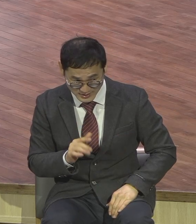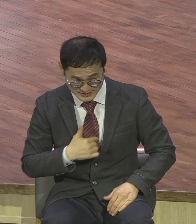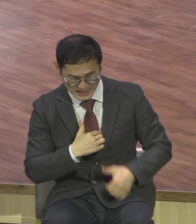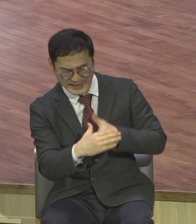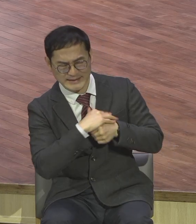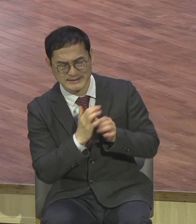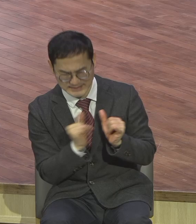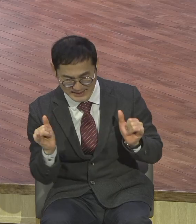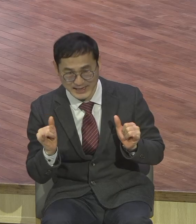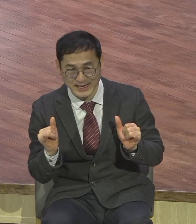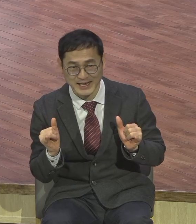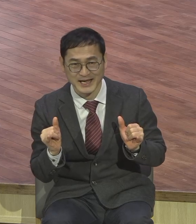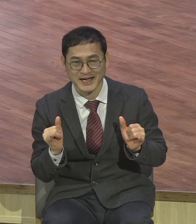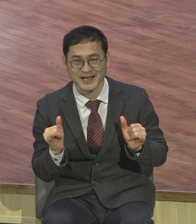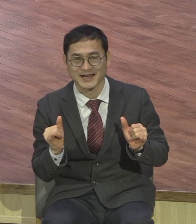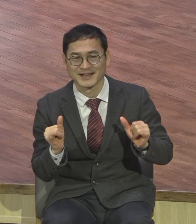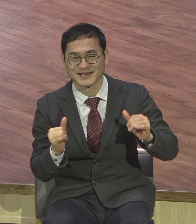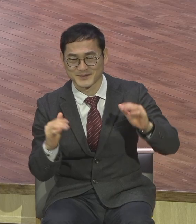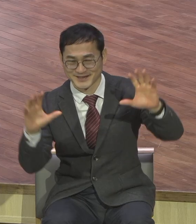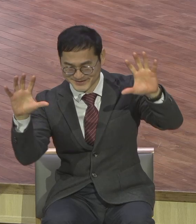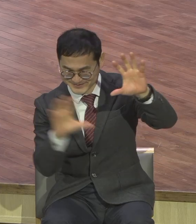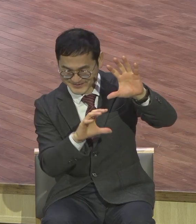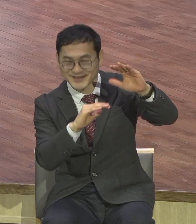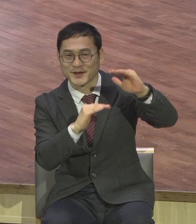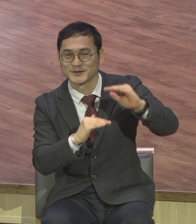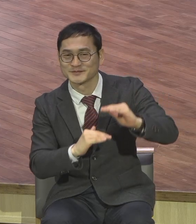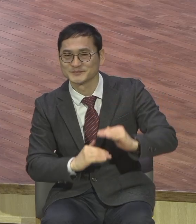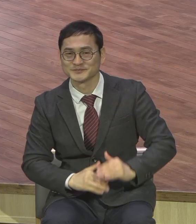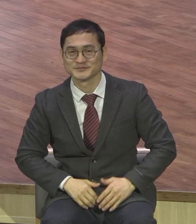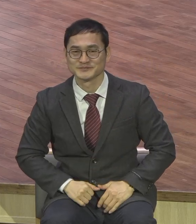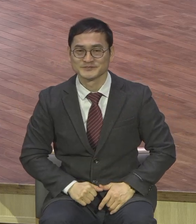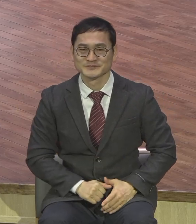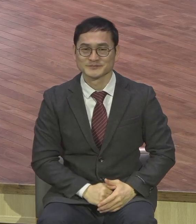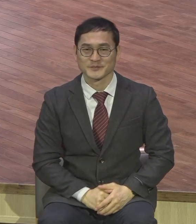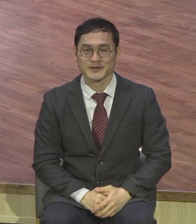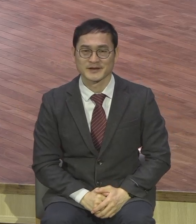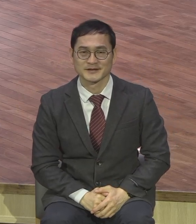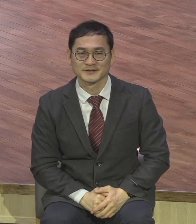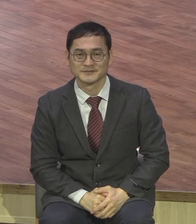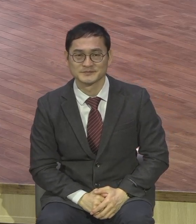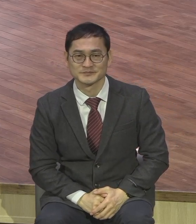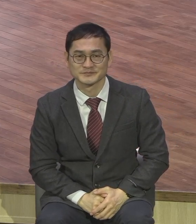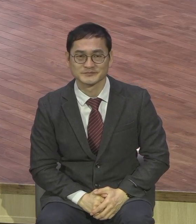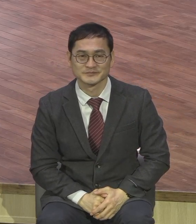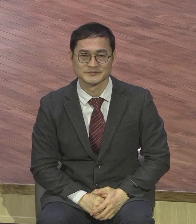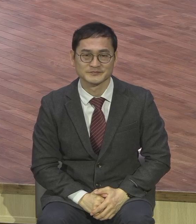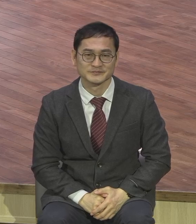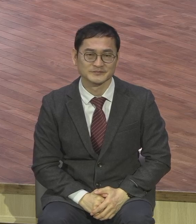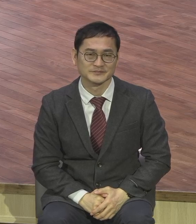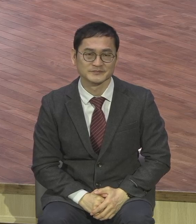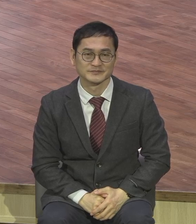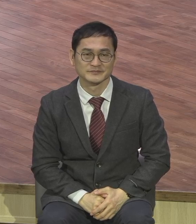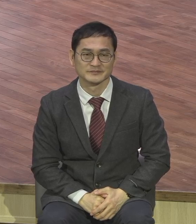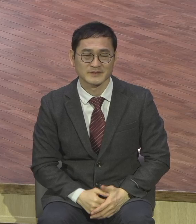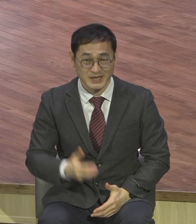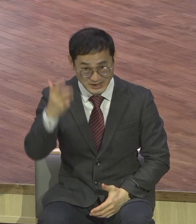자다 그렇게 결론을 내립니다 영적인 전쟁에 있어서 중립 태도는 있을 수 없다라는 것입니다